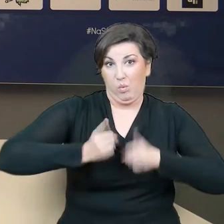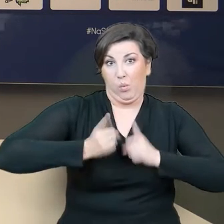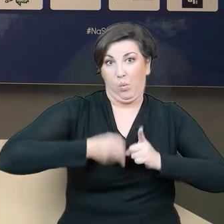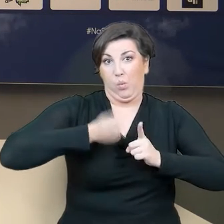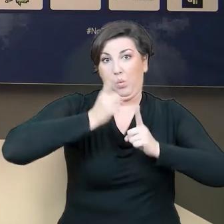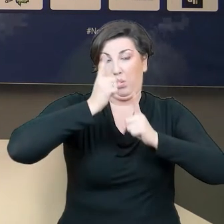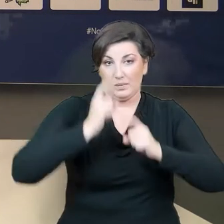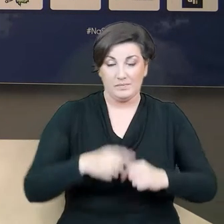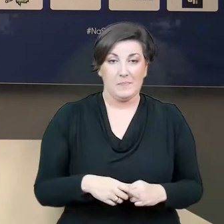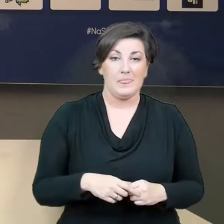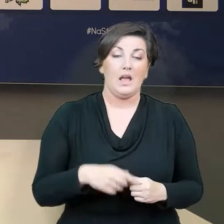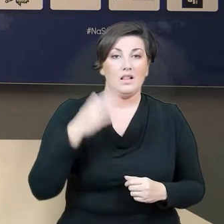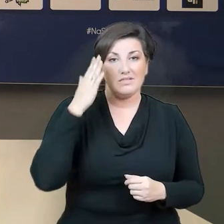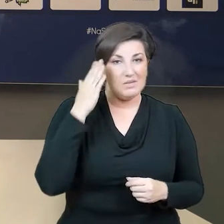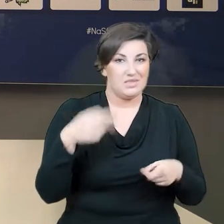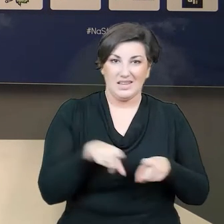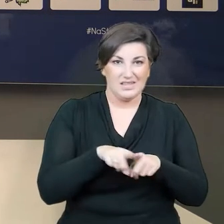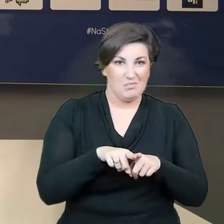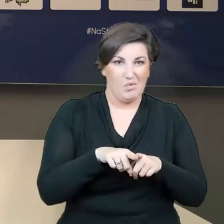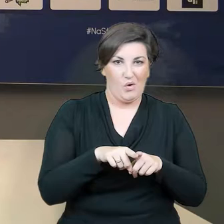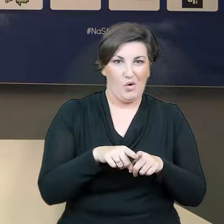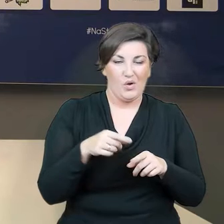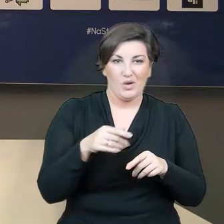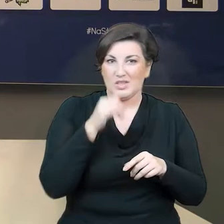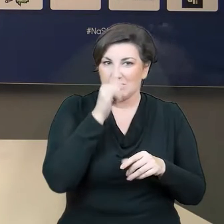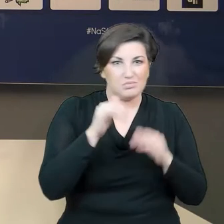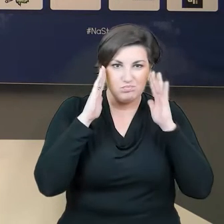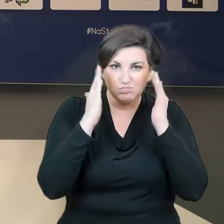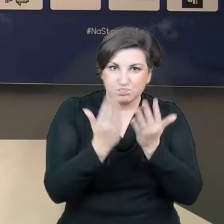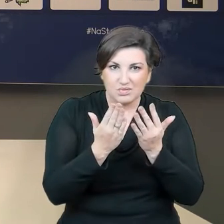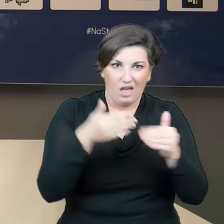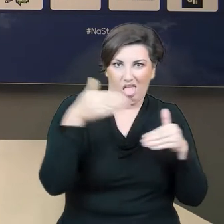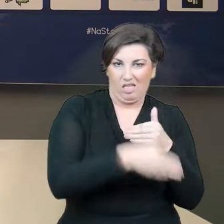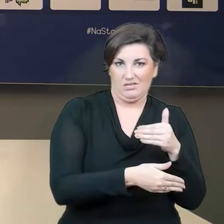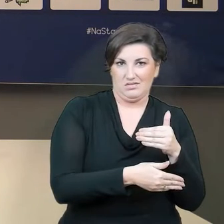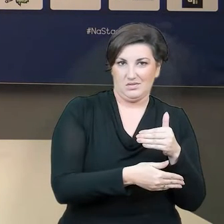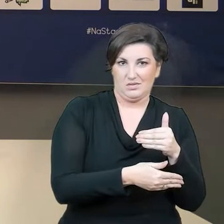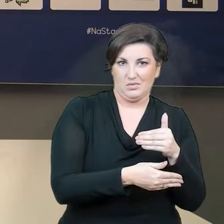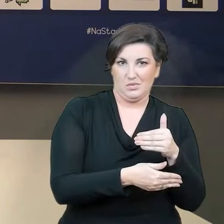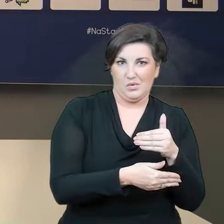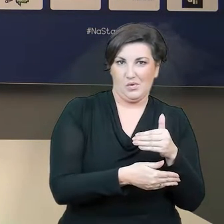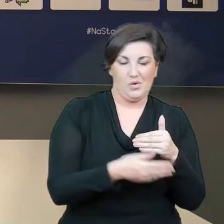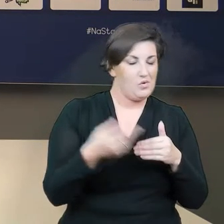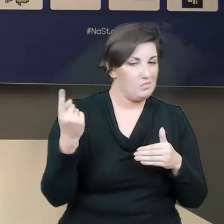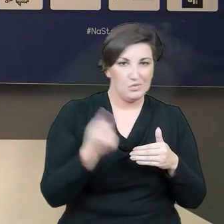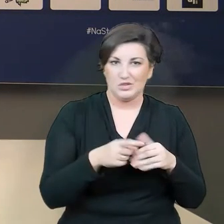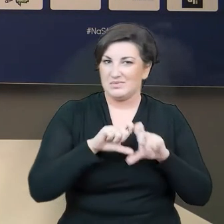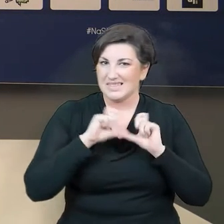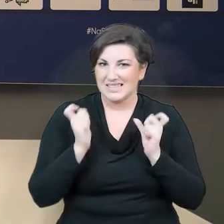nie możemy skupiać się już na końcu rozgrywek, tylko pośrednio musimy też przygotować się do